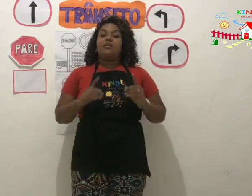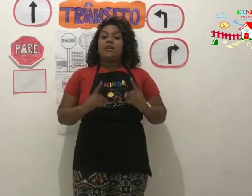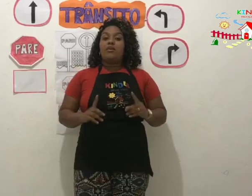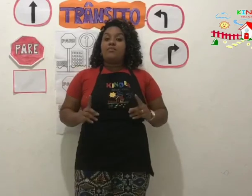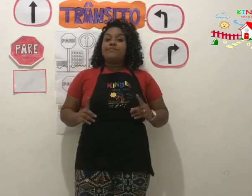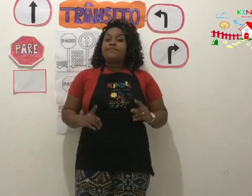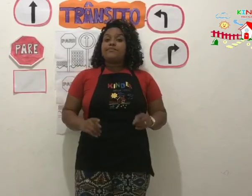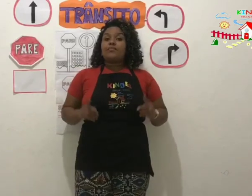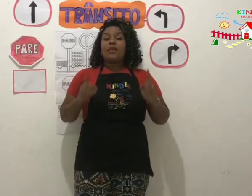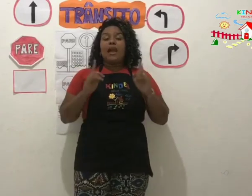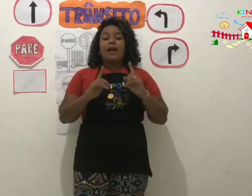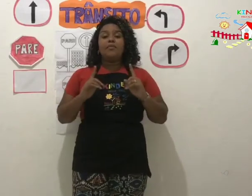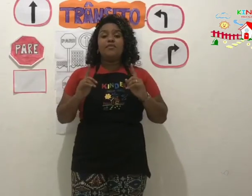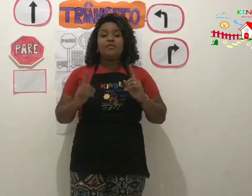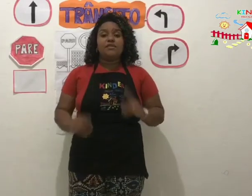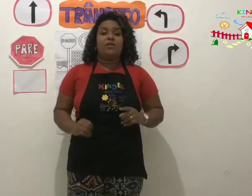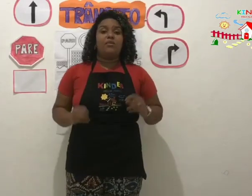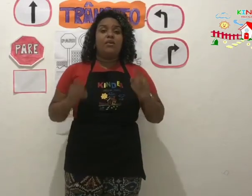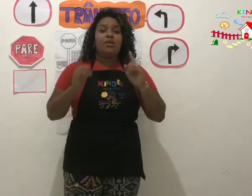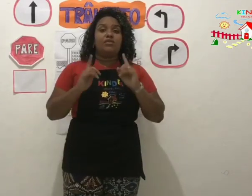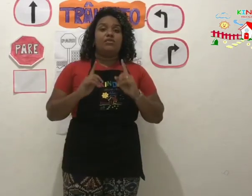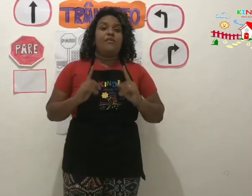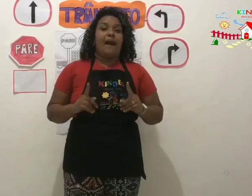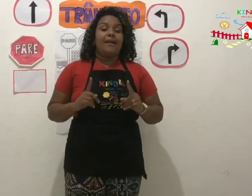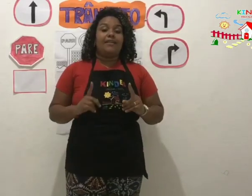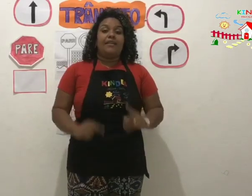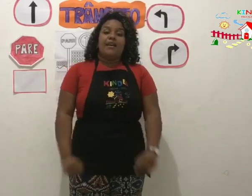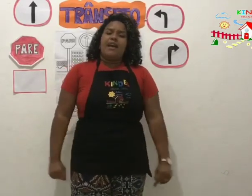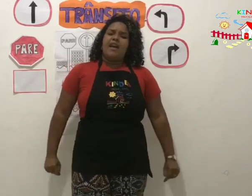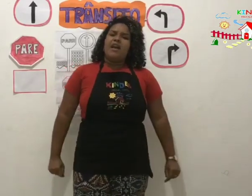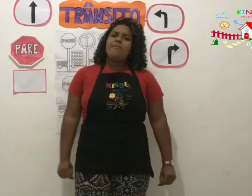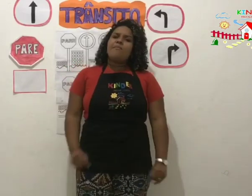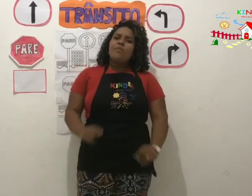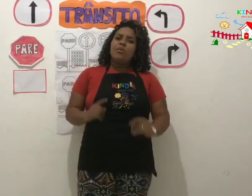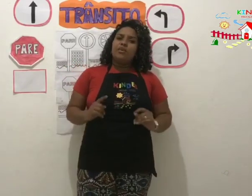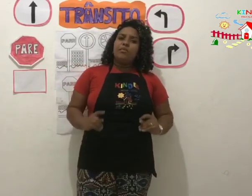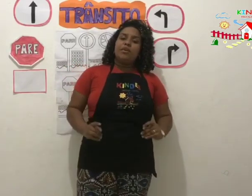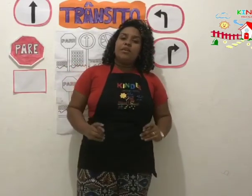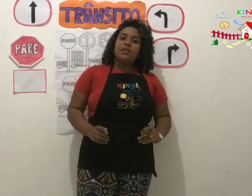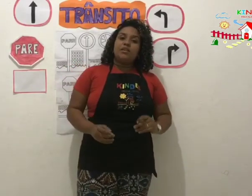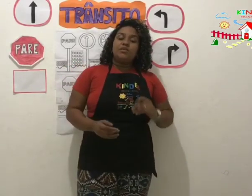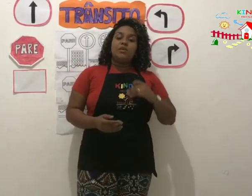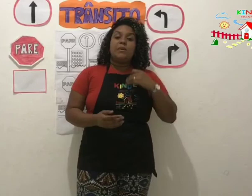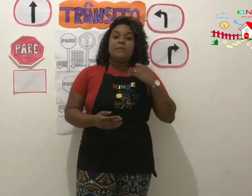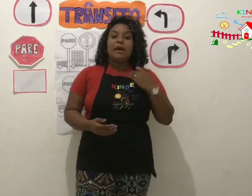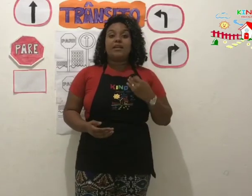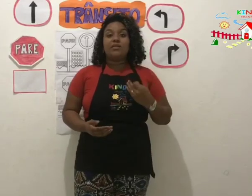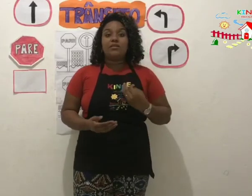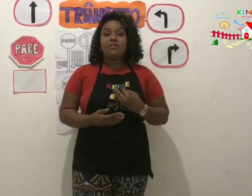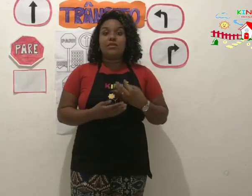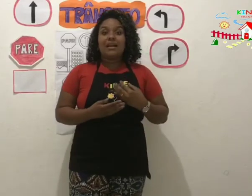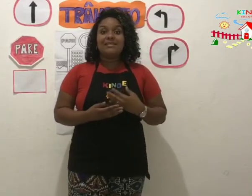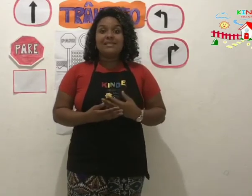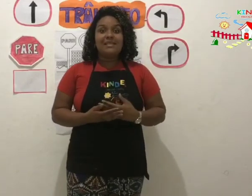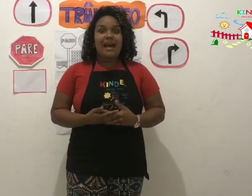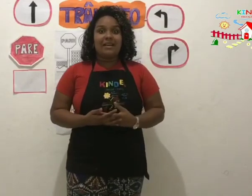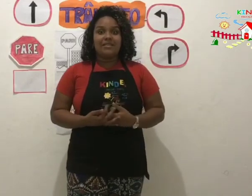Então, a profissão de guarda é muito importante para a cidade,